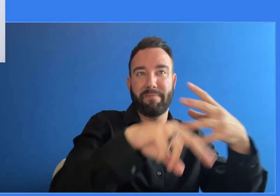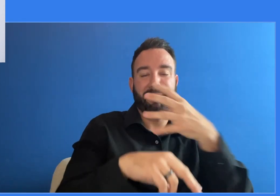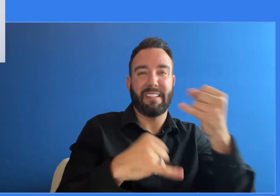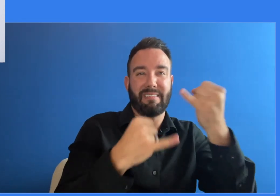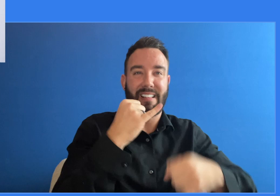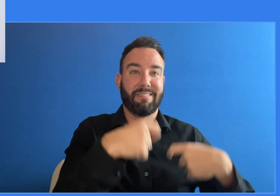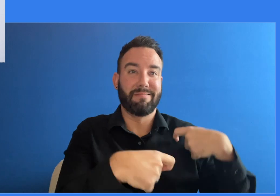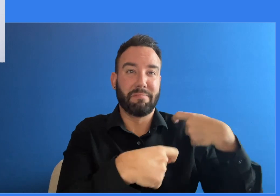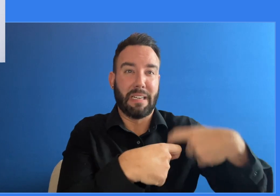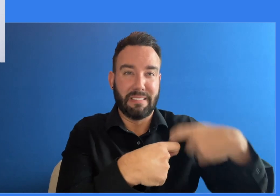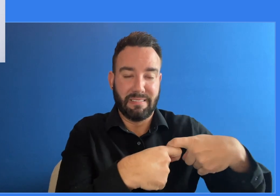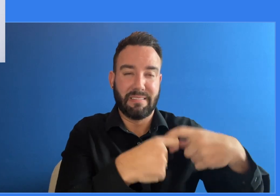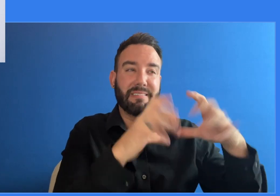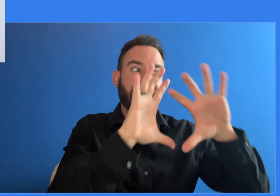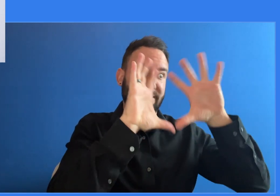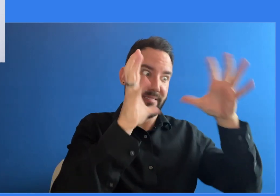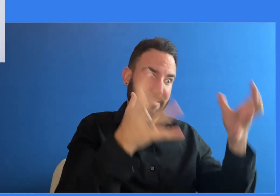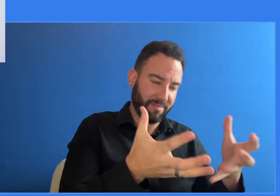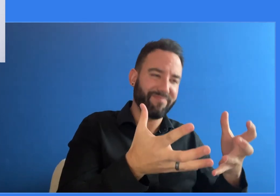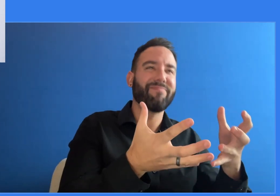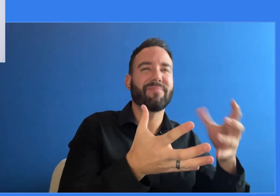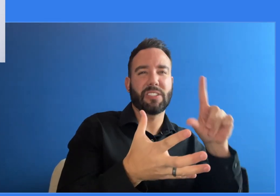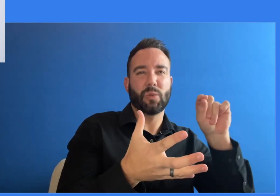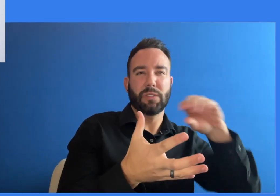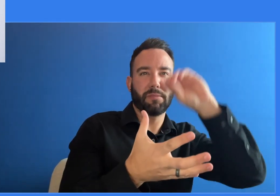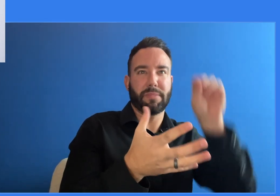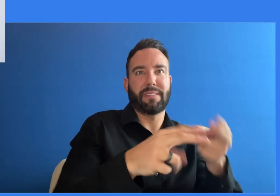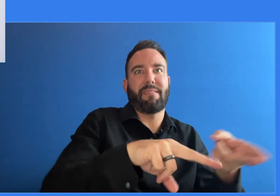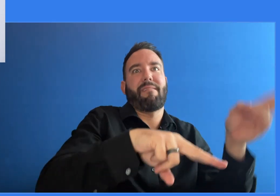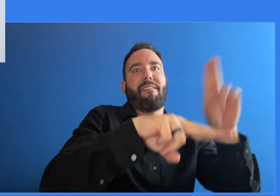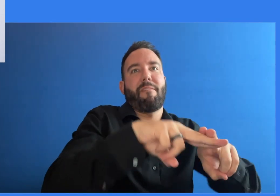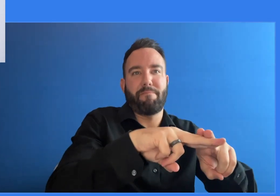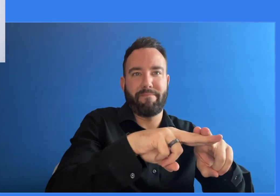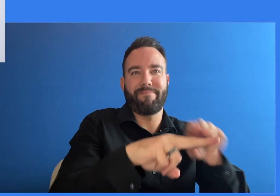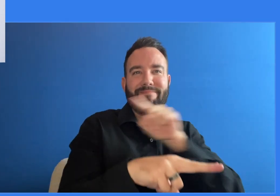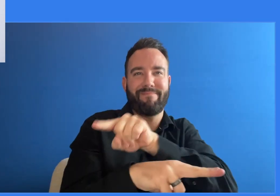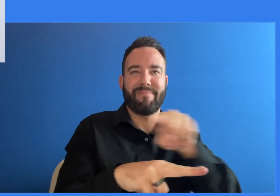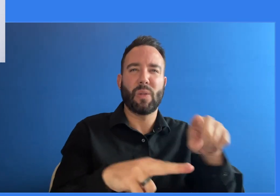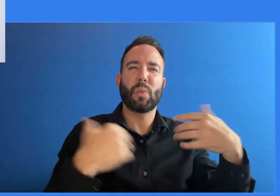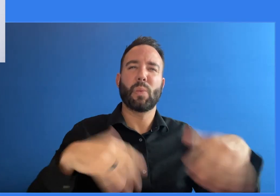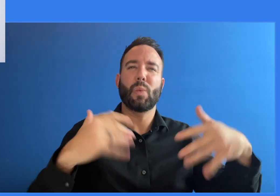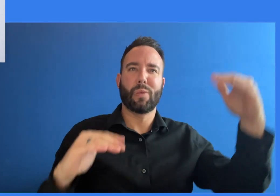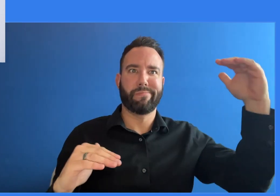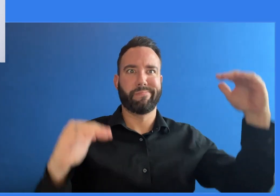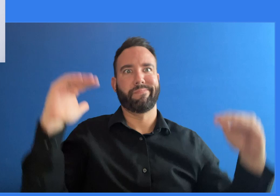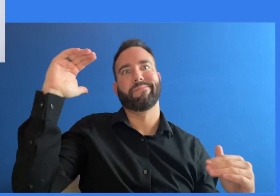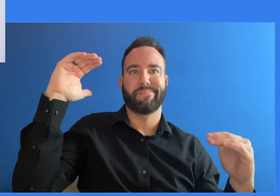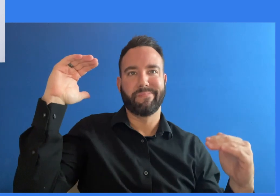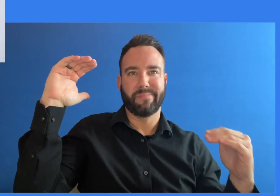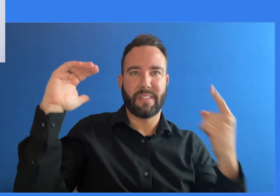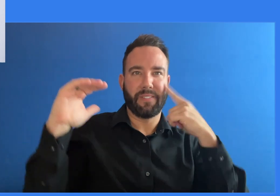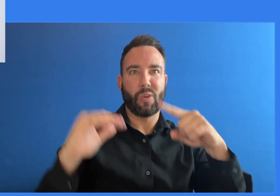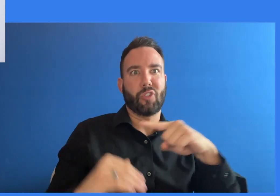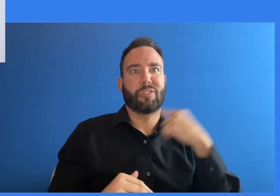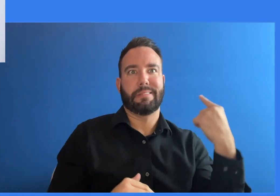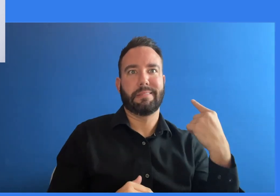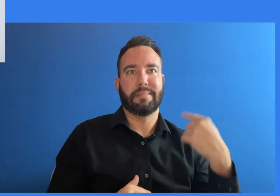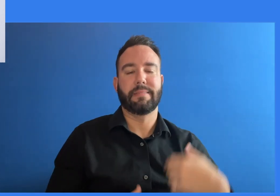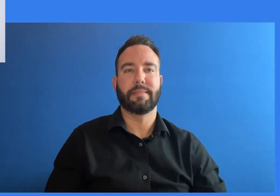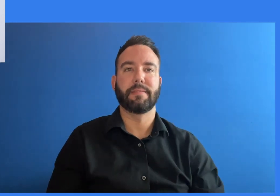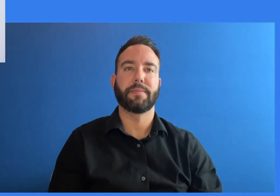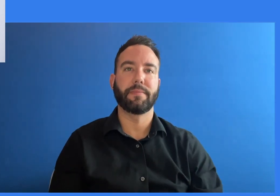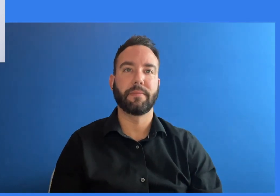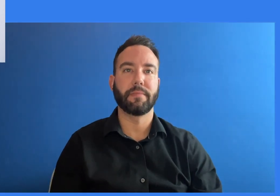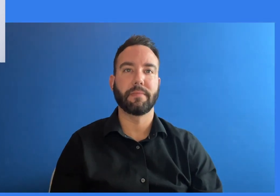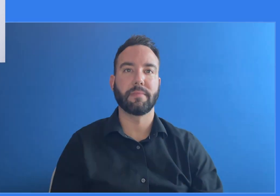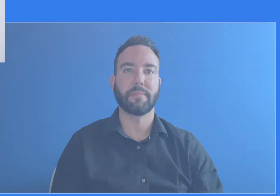indígenas de los Estados Unidos y nativos de Alaska, y un 20% más altas en los adultos hispanos que los